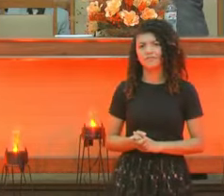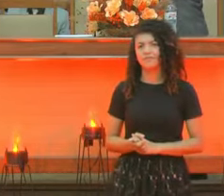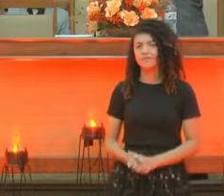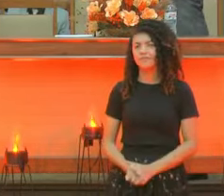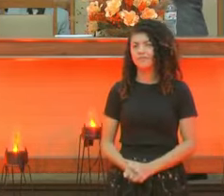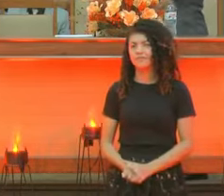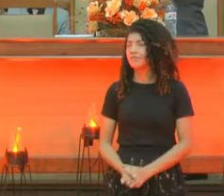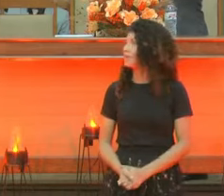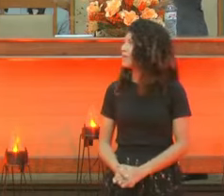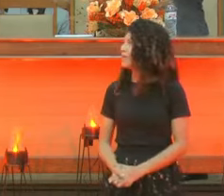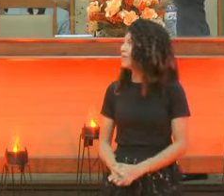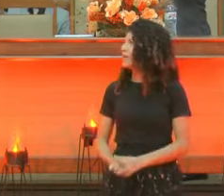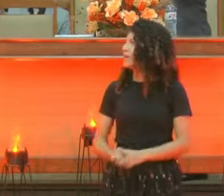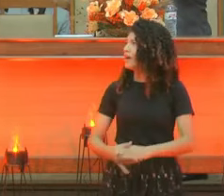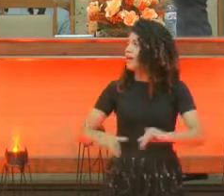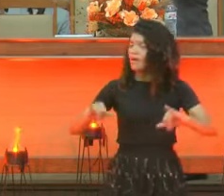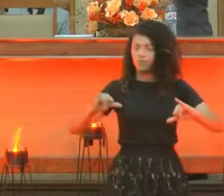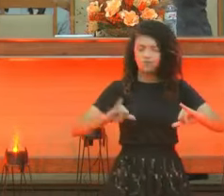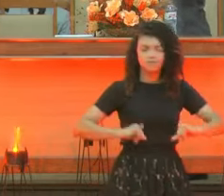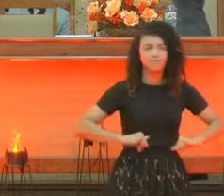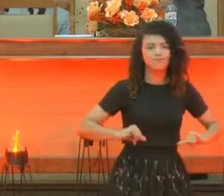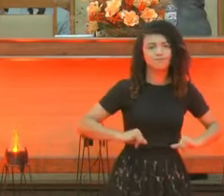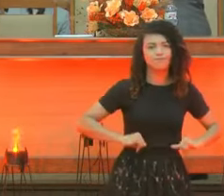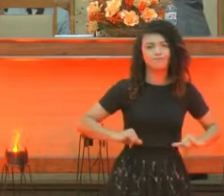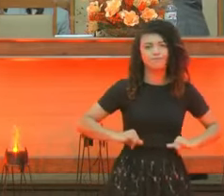Não agustiado. Vamos lá. Atribulado.